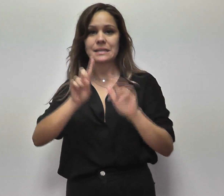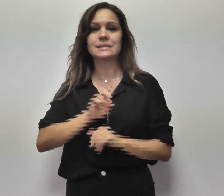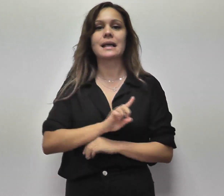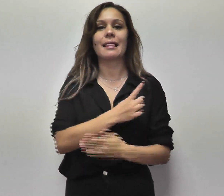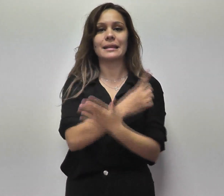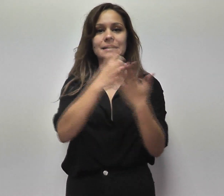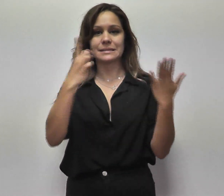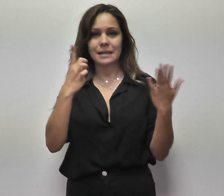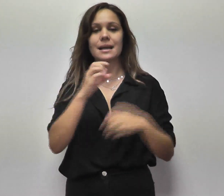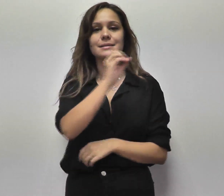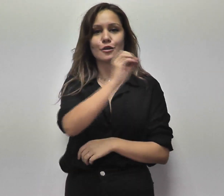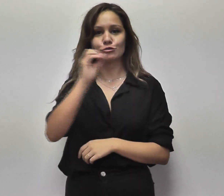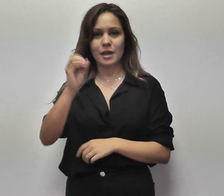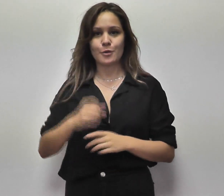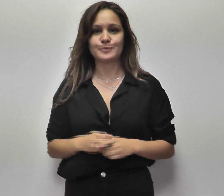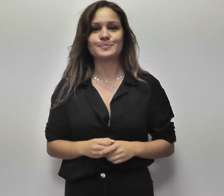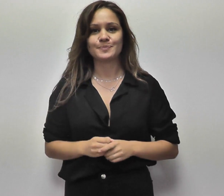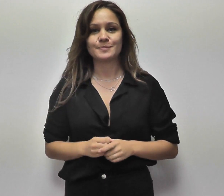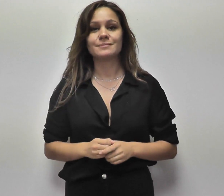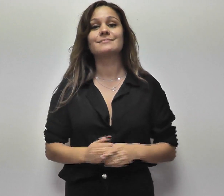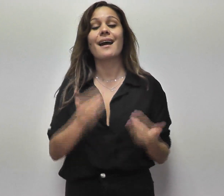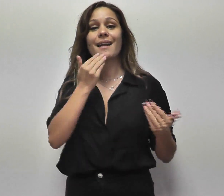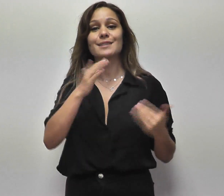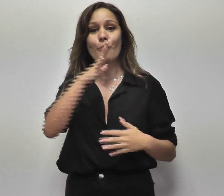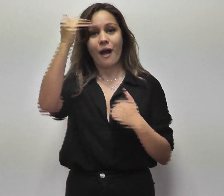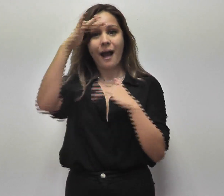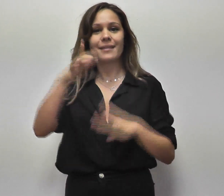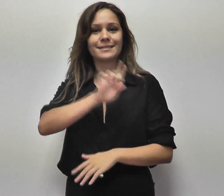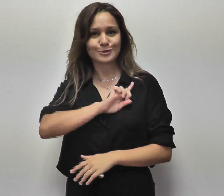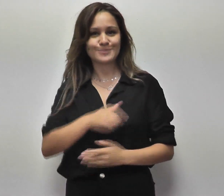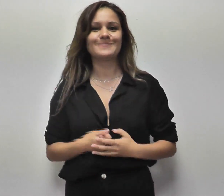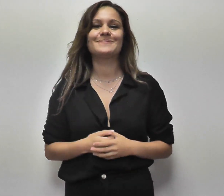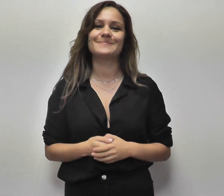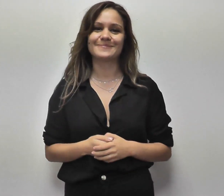-76-1600. Gracias por su atención.